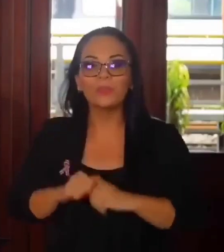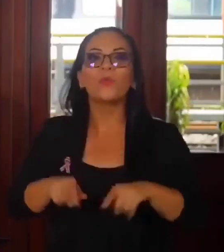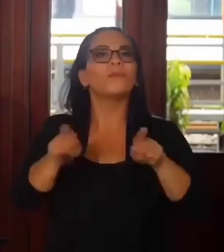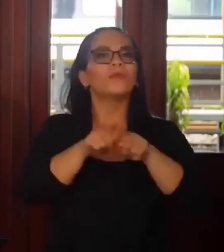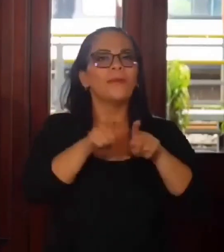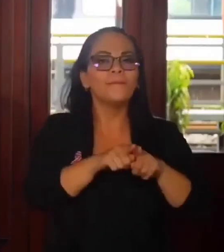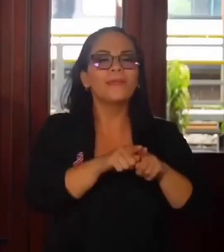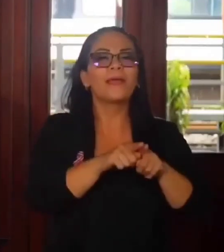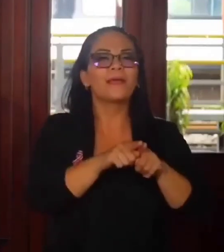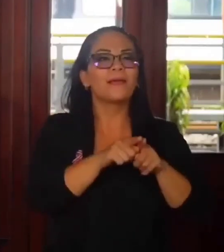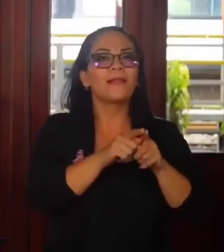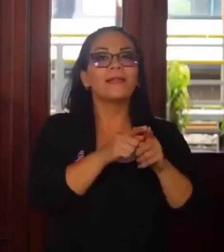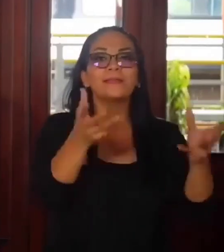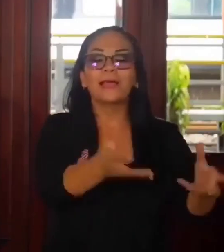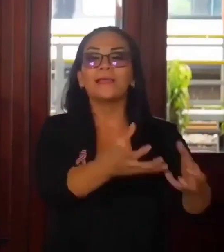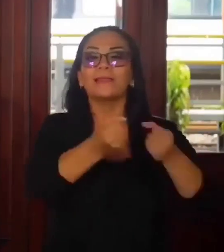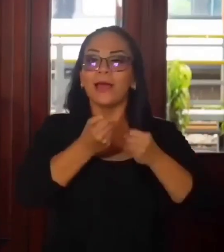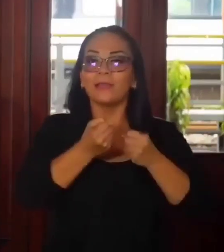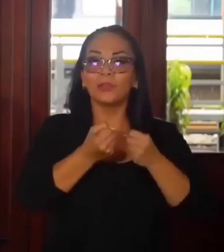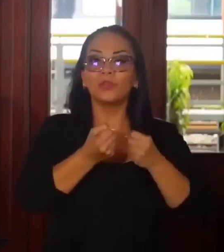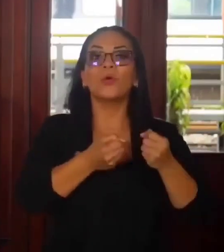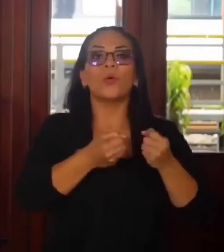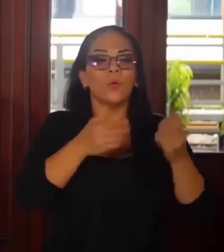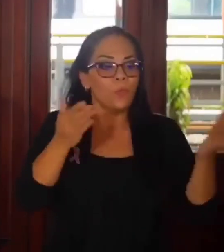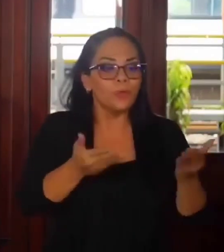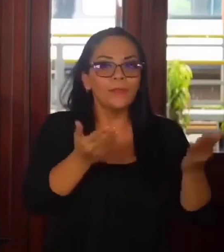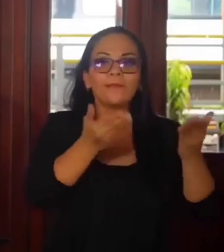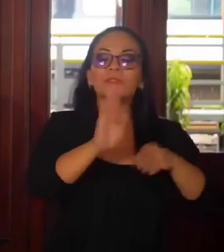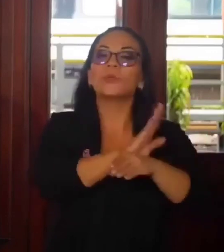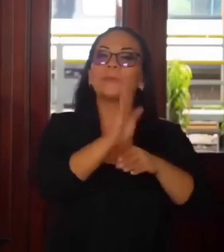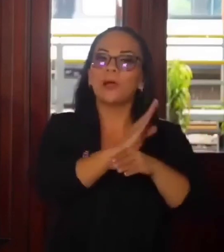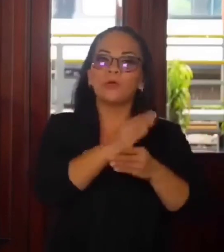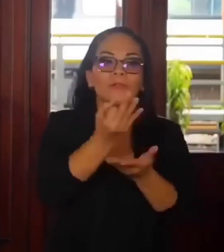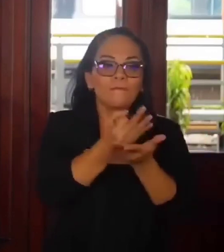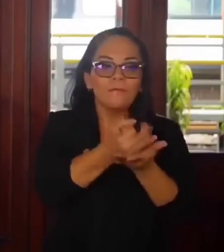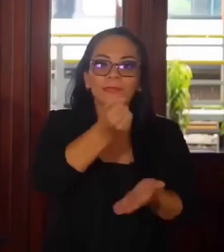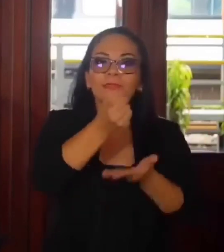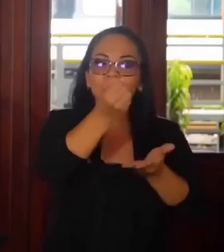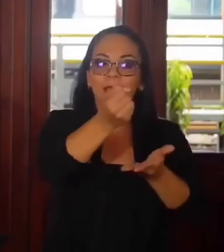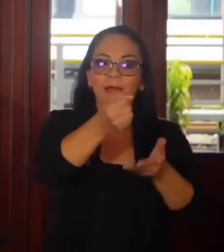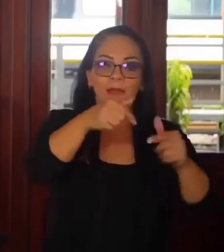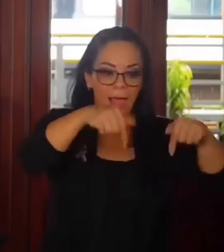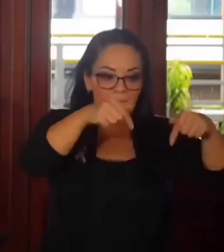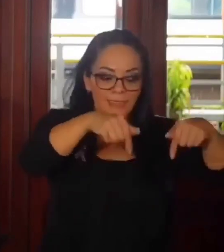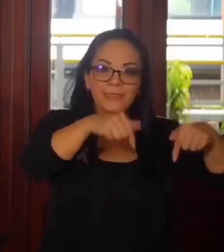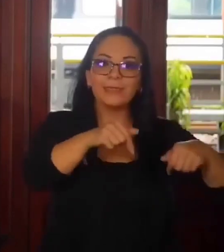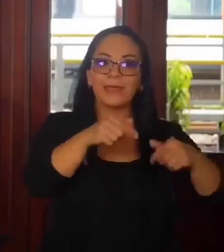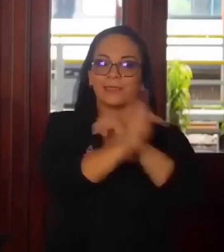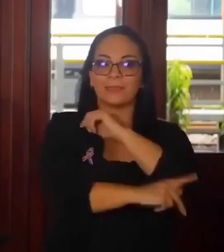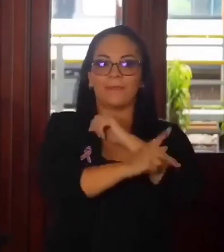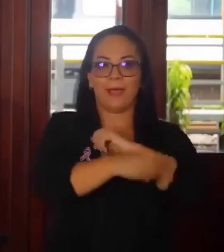quitando el incentivo de financiar la inversión en este país.